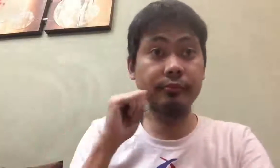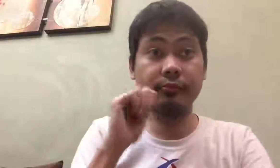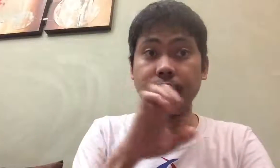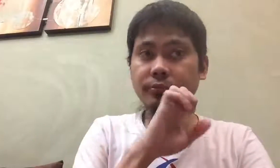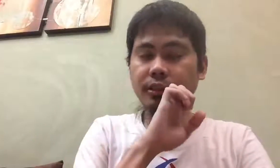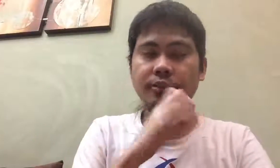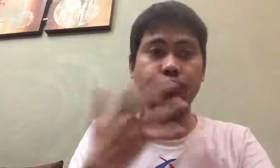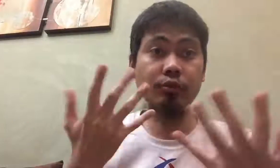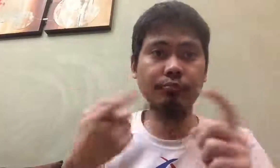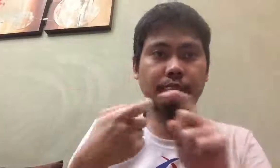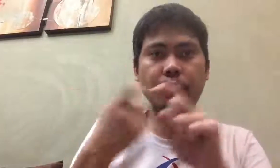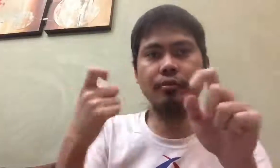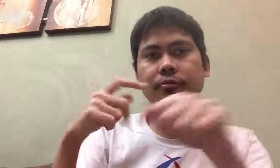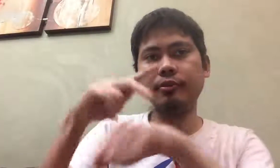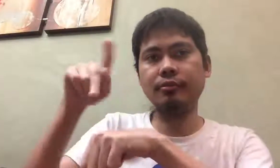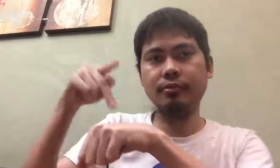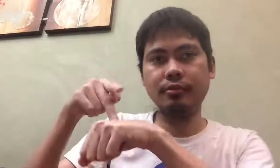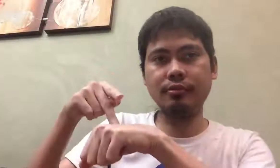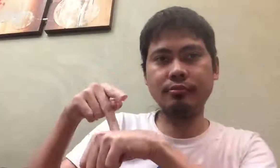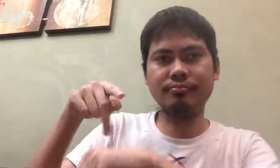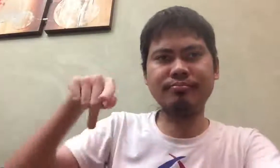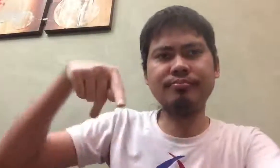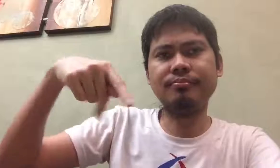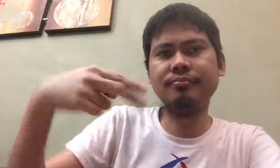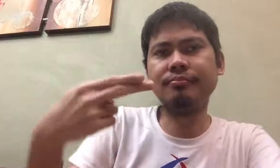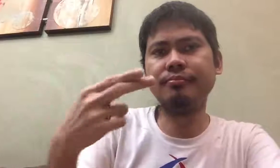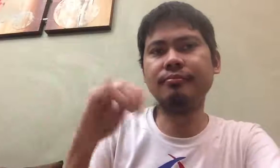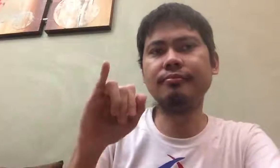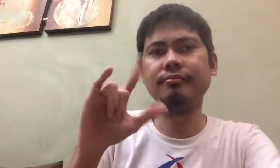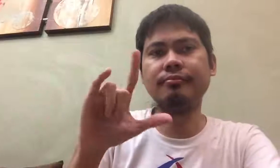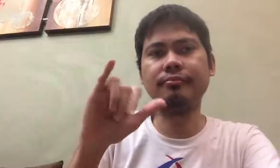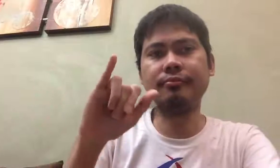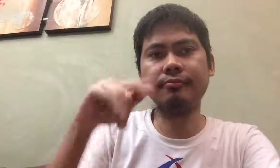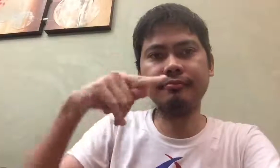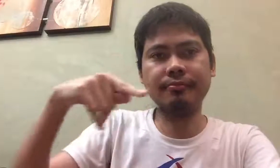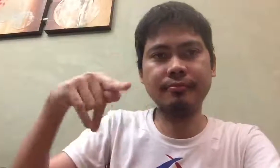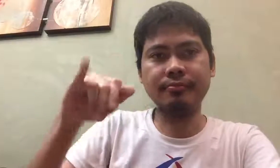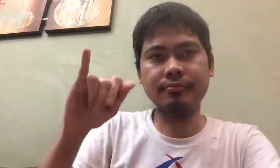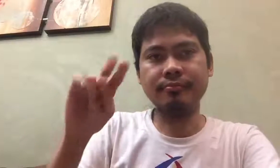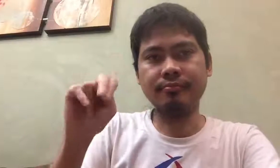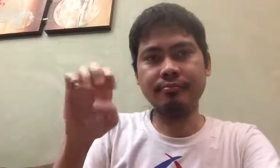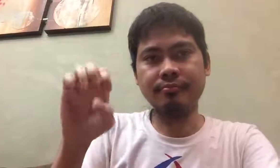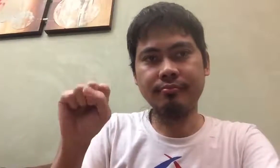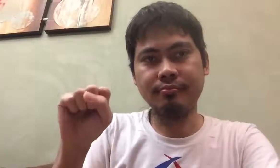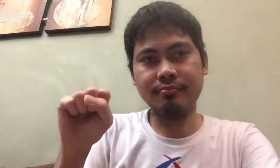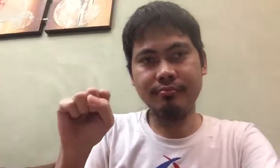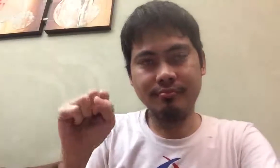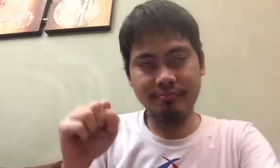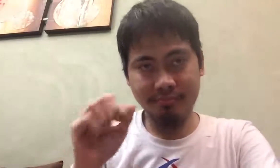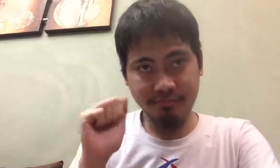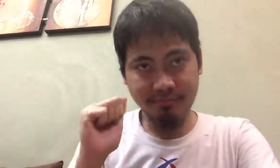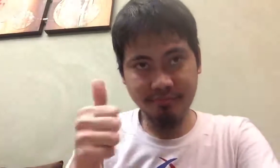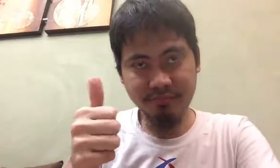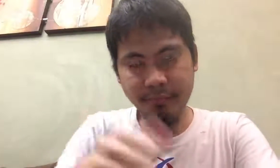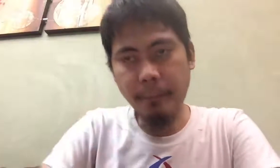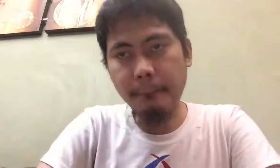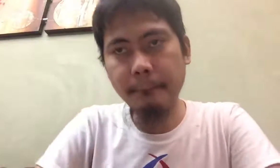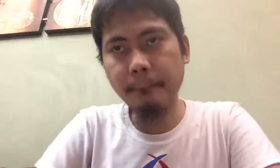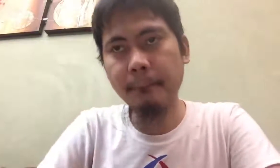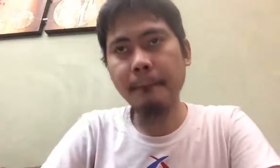nga inikitan na ang pagpapatibad ng ECU tila marami ba din ang hirap na sulitin ang stay at home policy.